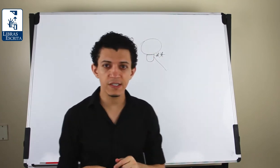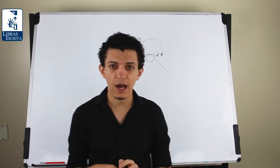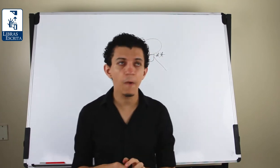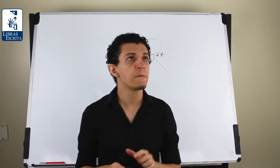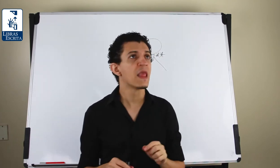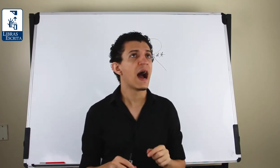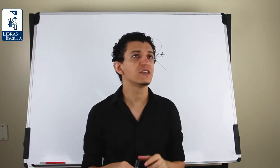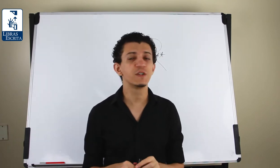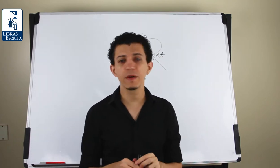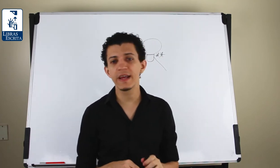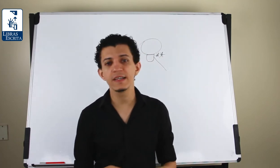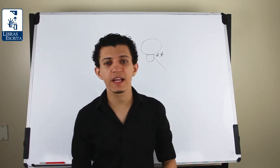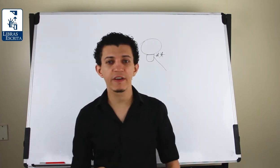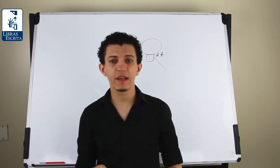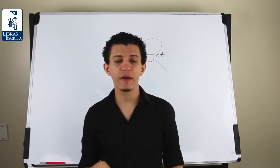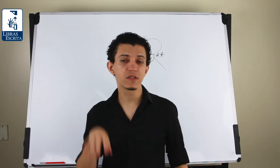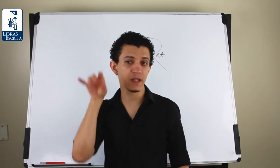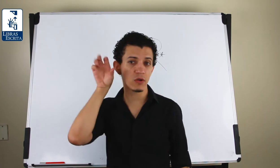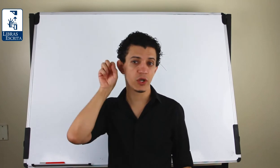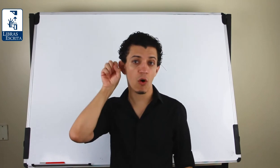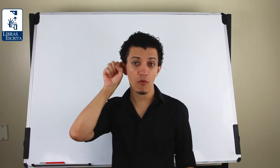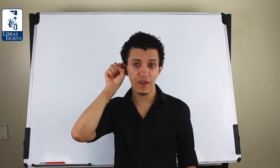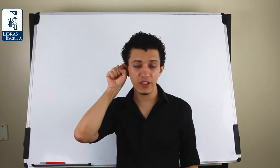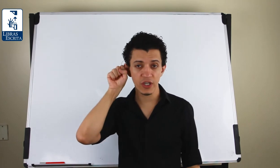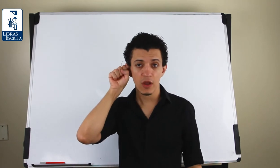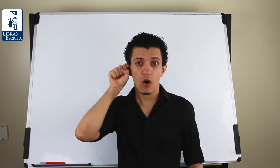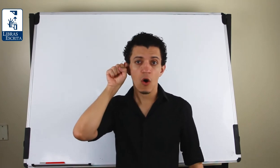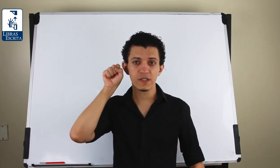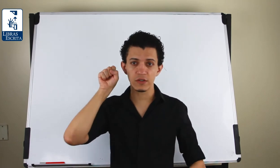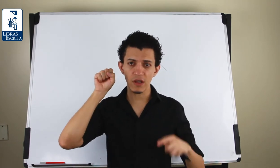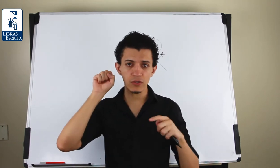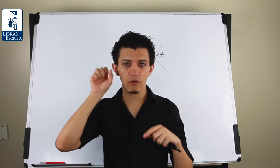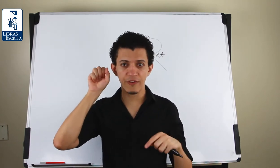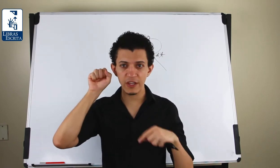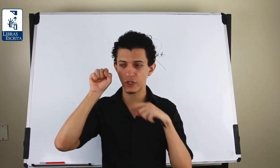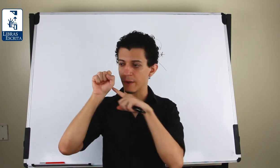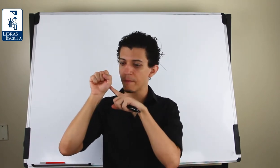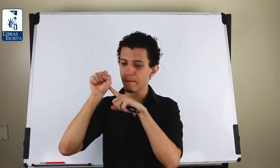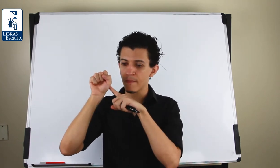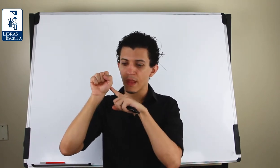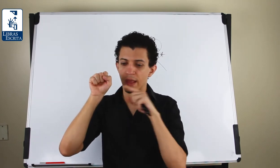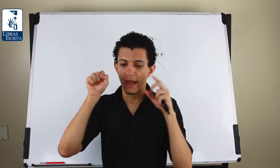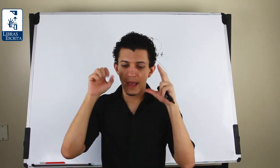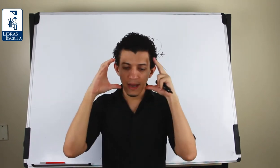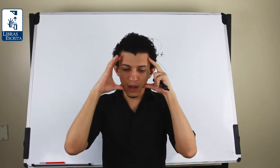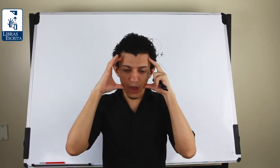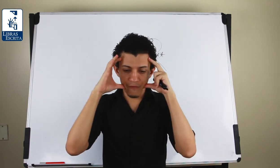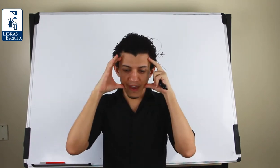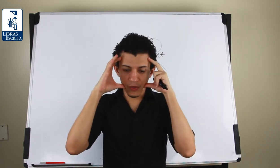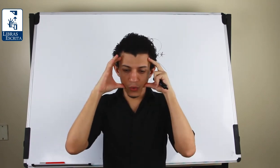sinal. A gente poderia escrever também o sinal de ouvinte. Ou seja, o sinal de ouvinte, ele não é feito